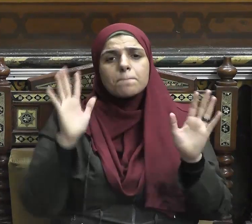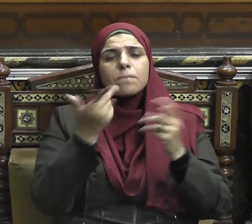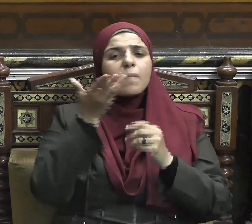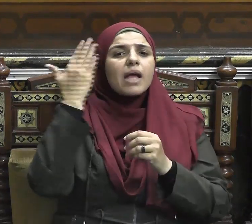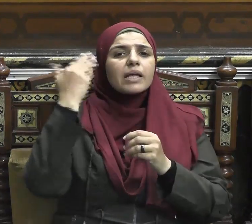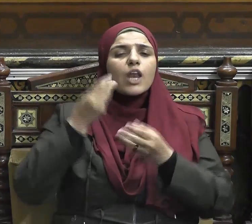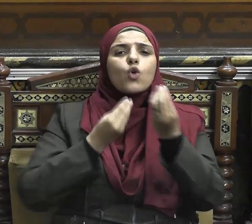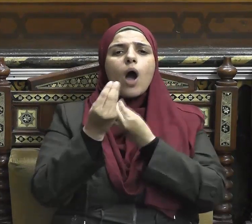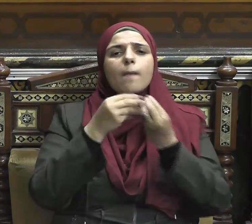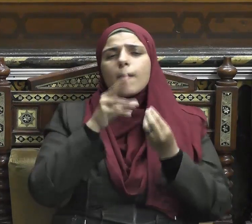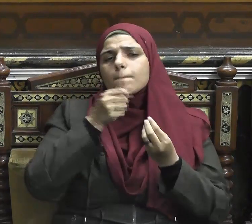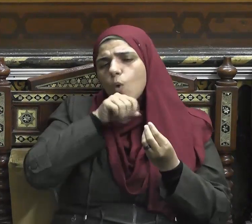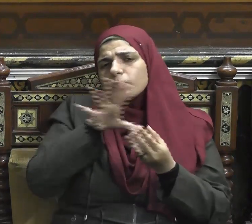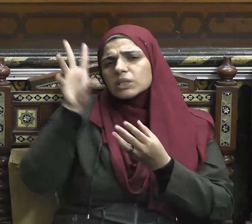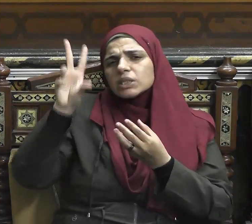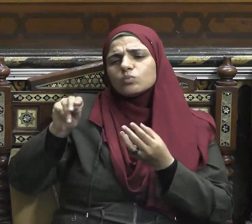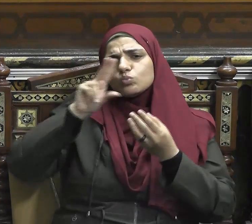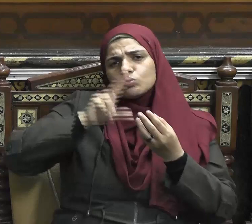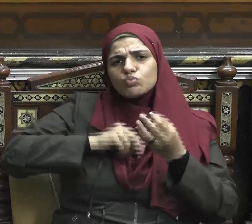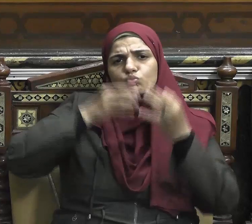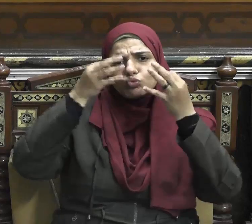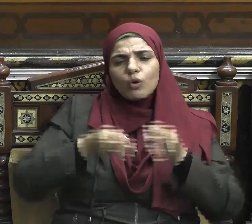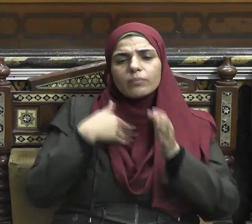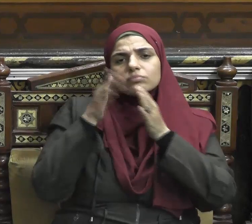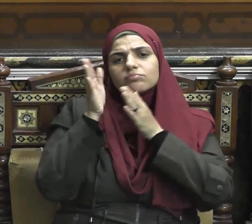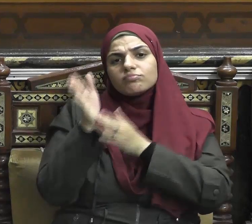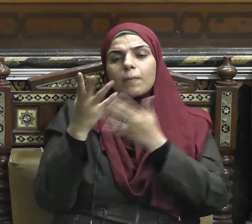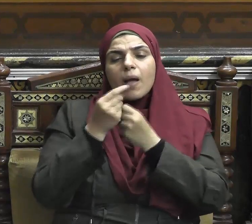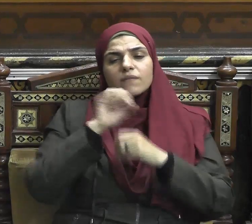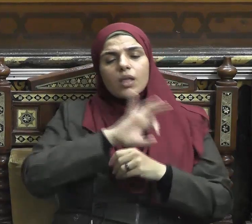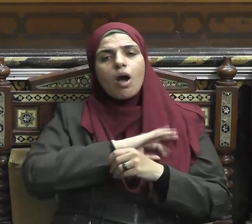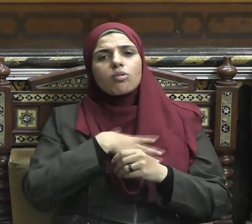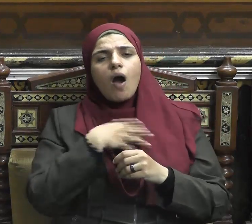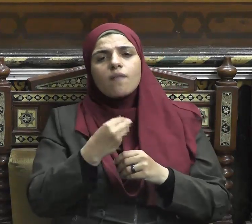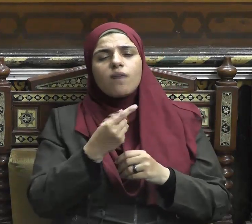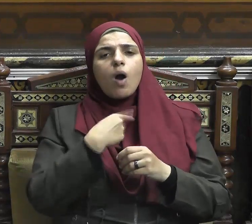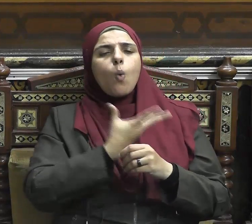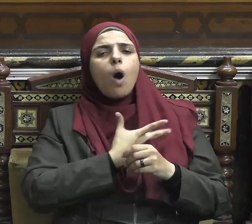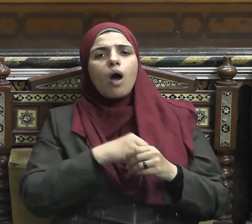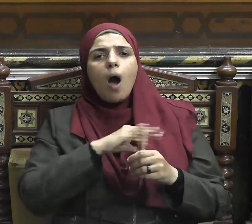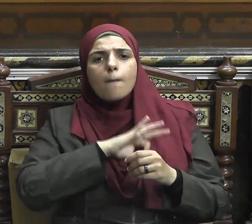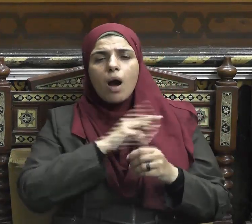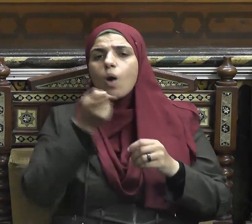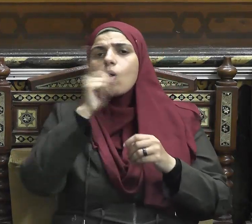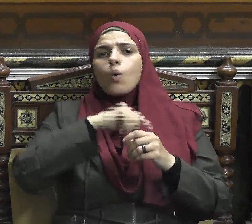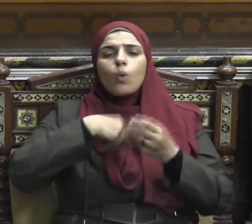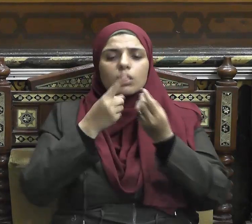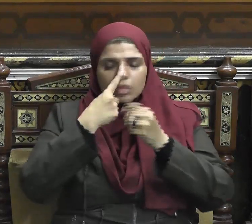فيما كلف به ولا يطلب ما ليس له كما أنه يجتهد